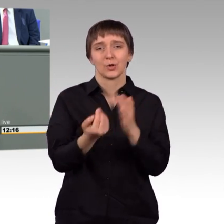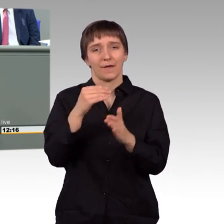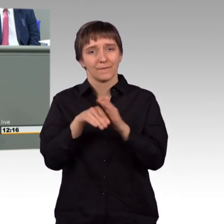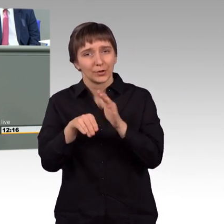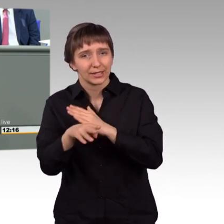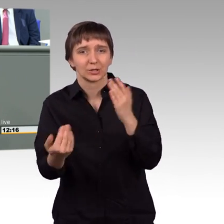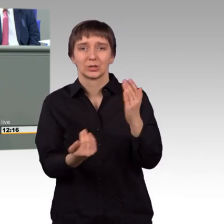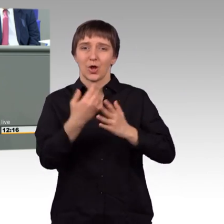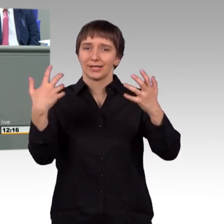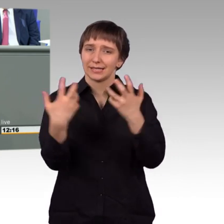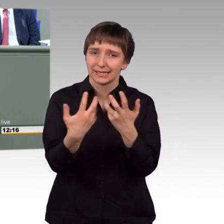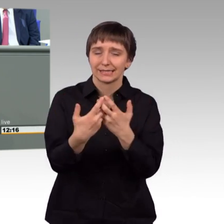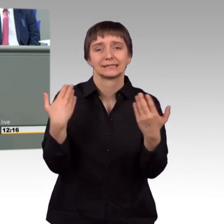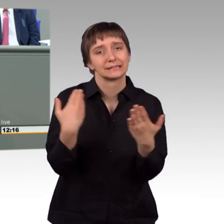damit auch die islamistischen Kräfte.